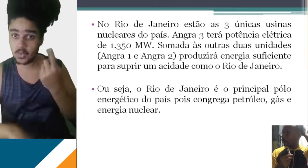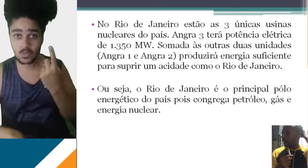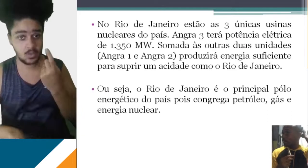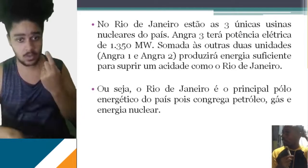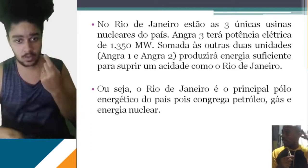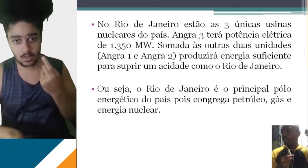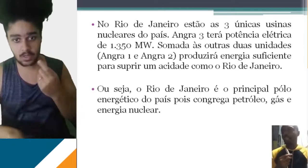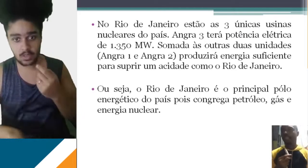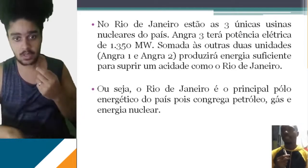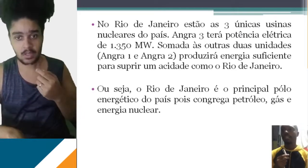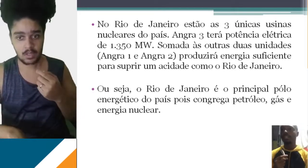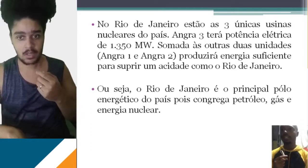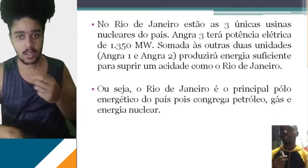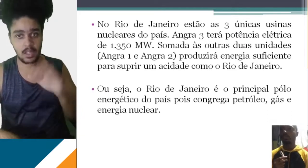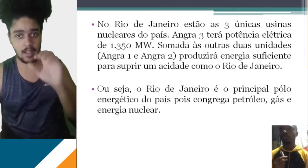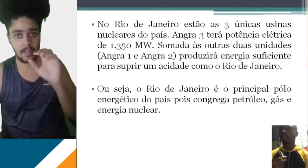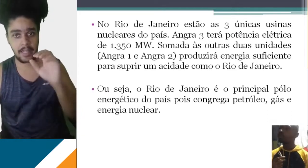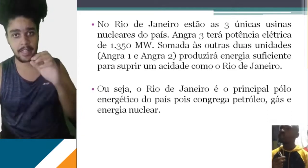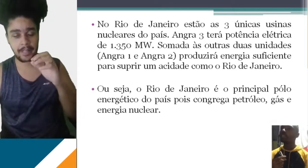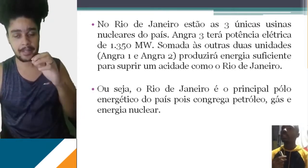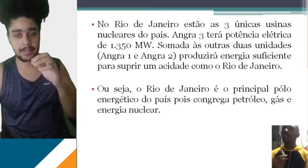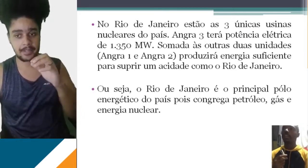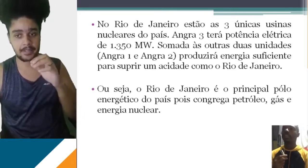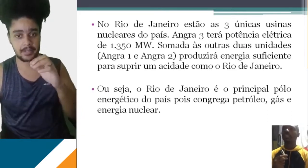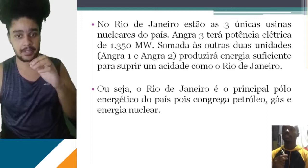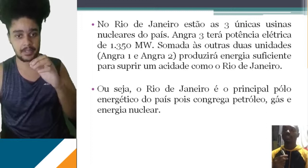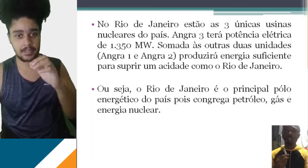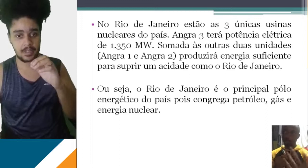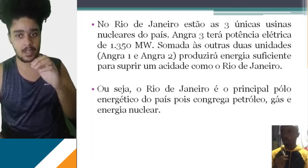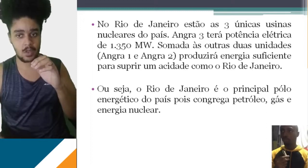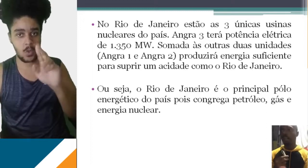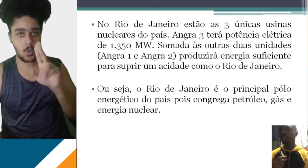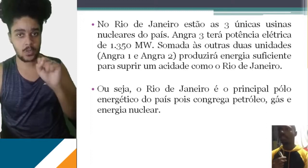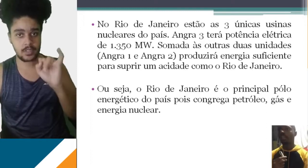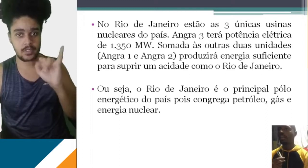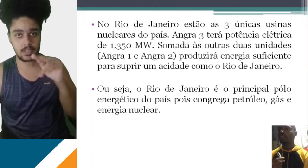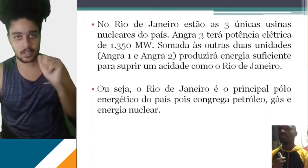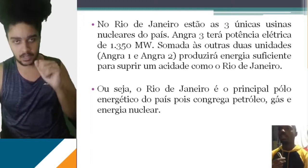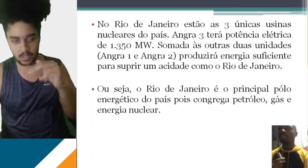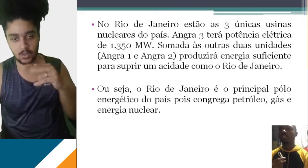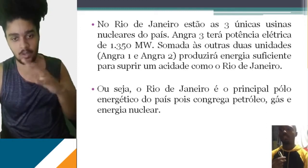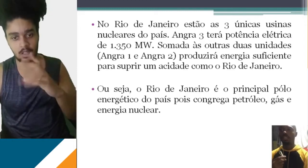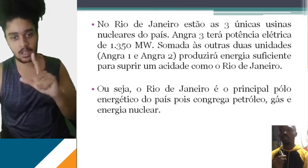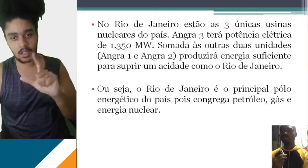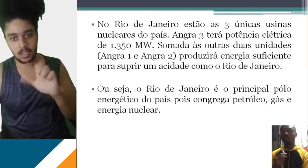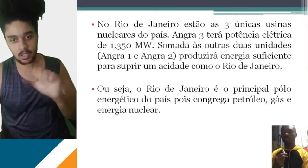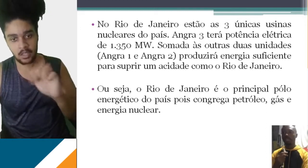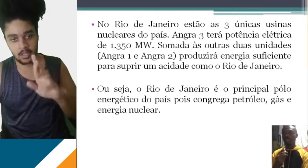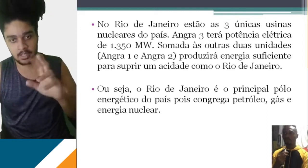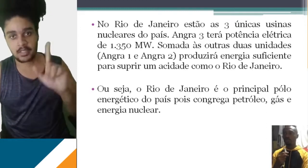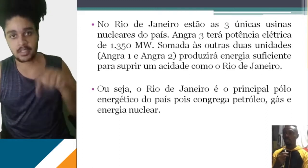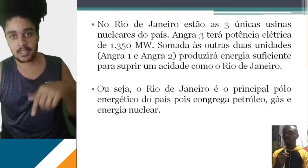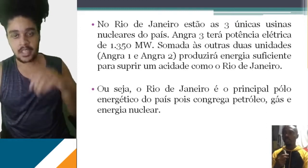usinas do país, que é Angra 3, Angra 1 e Angra 2, que as juntas somadas, né? Elas conseguem ter energia suficiente para